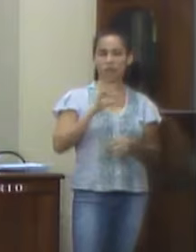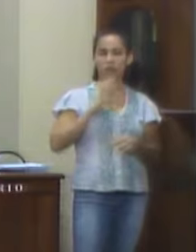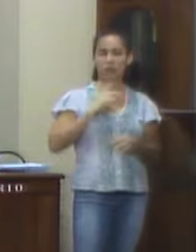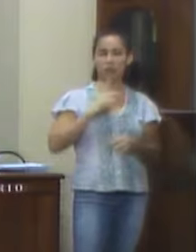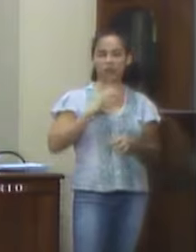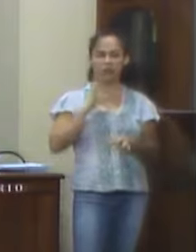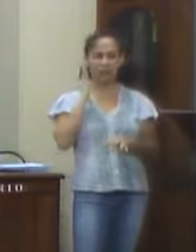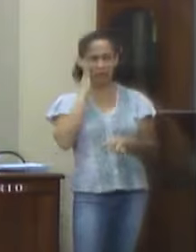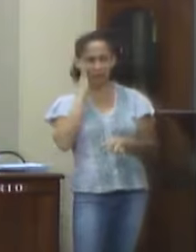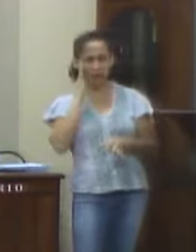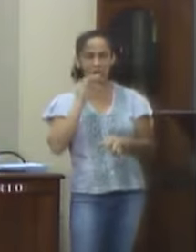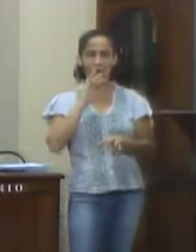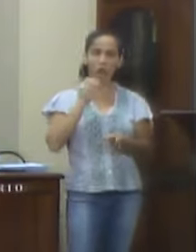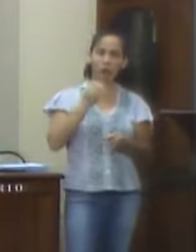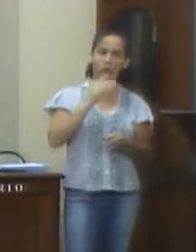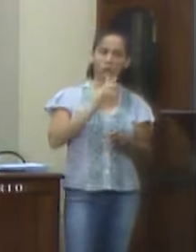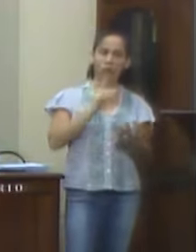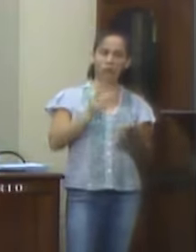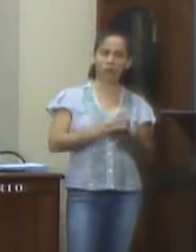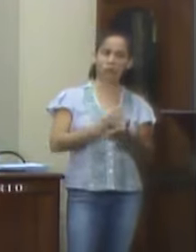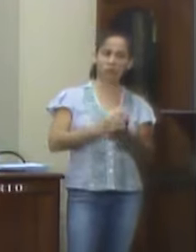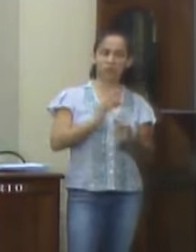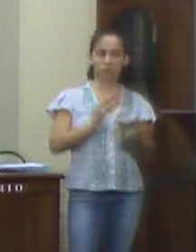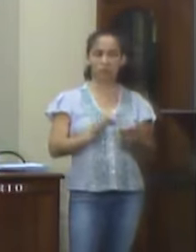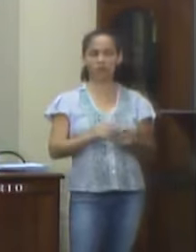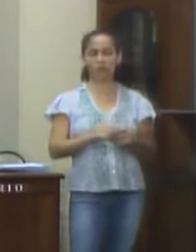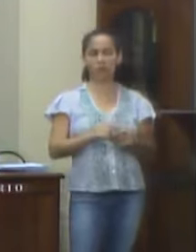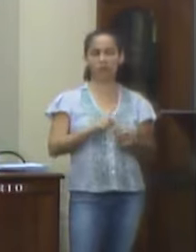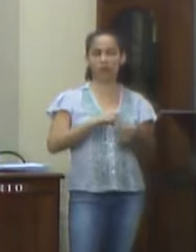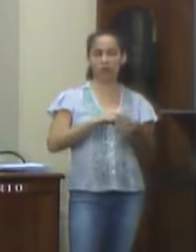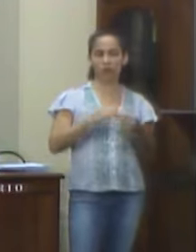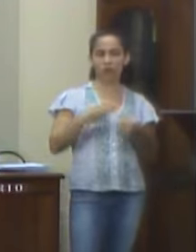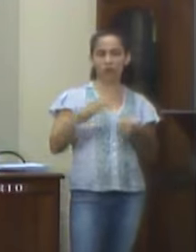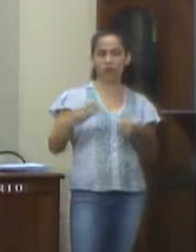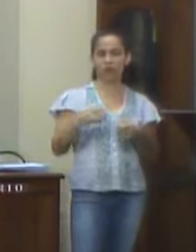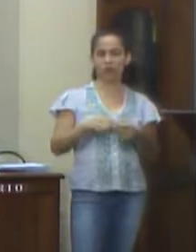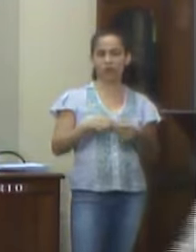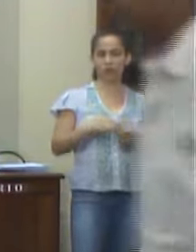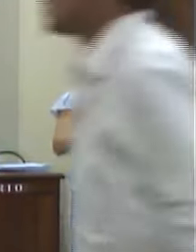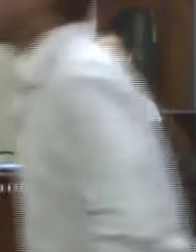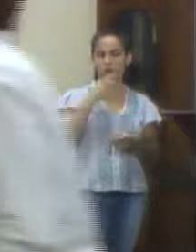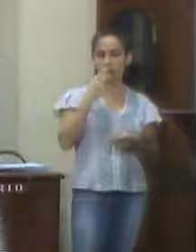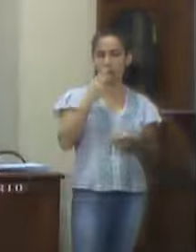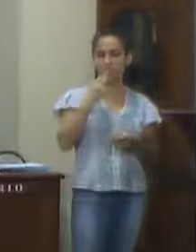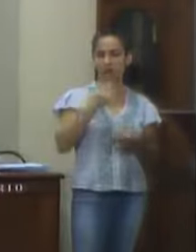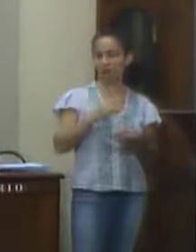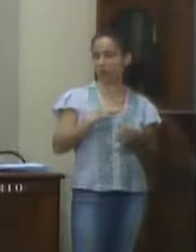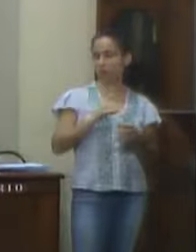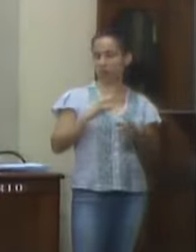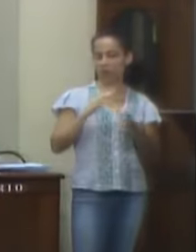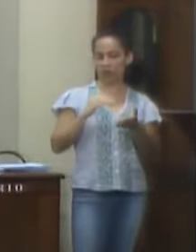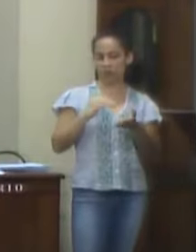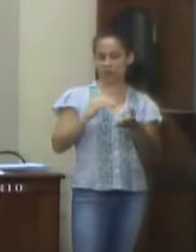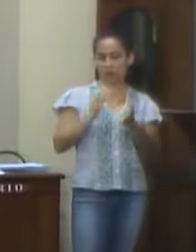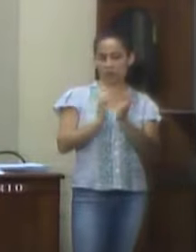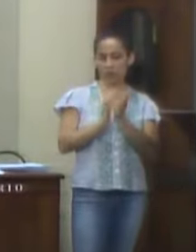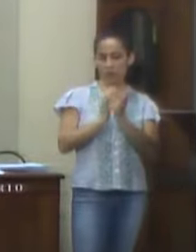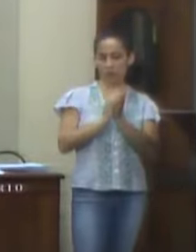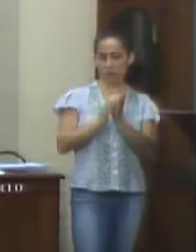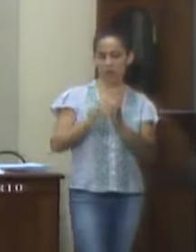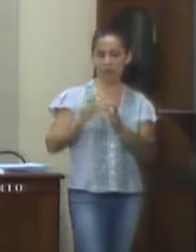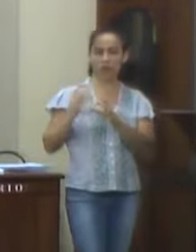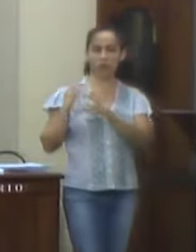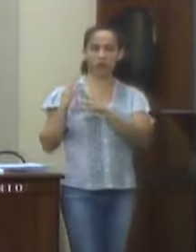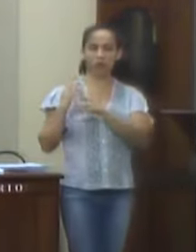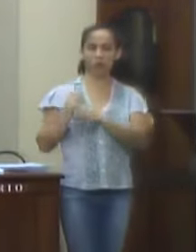das contas do município. Artigo 33. Compete à Comissão de Finanças e Orçamento emitir parecer sobre todos os assuntos